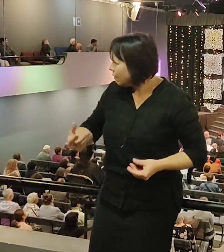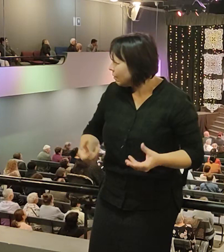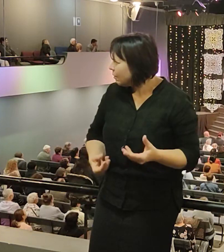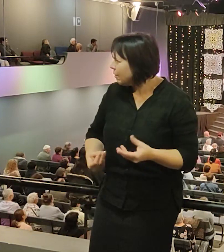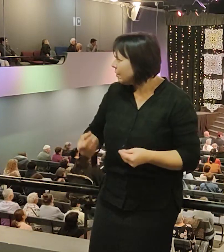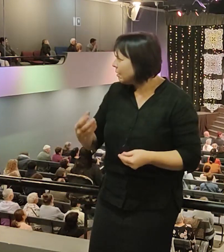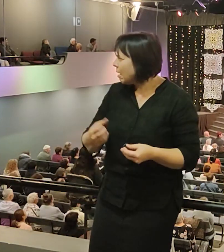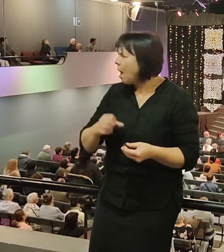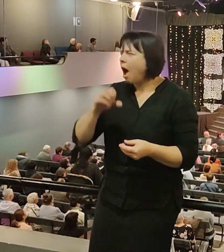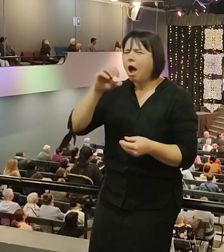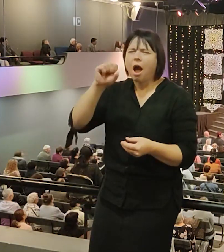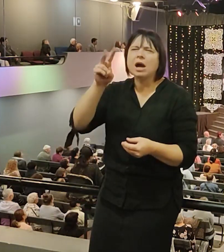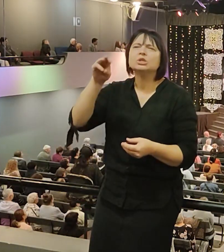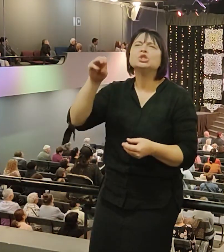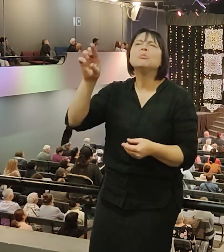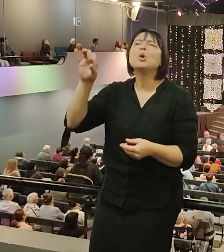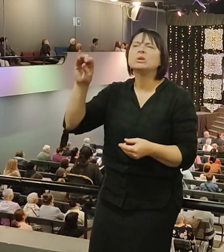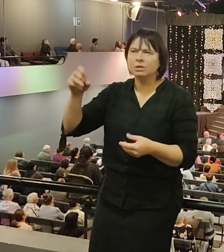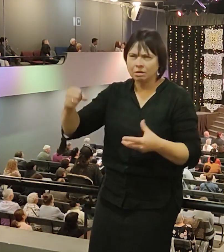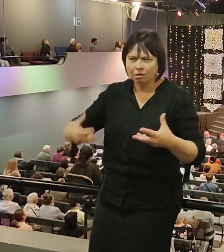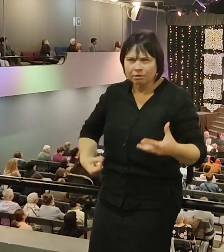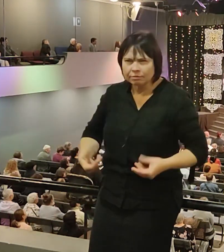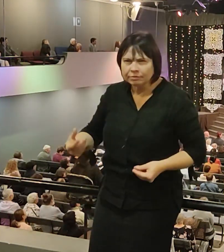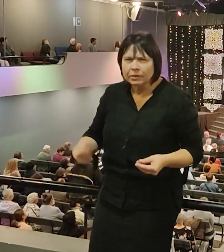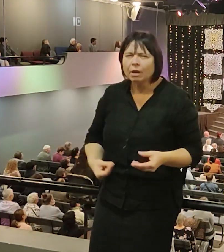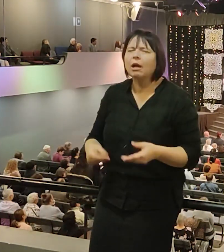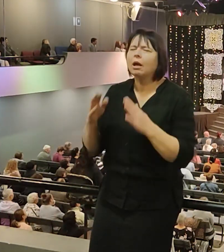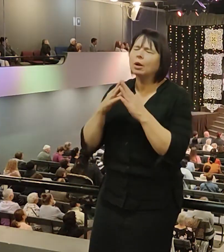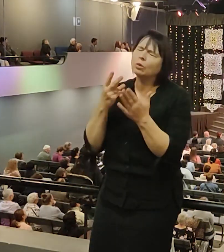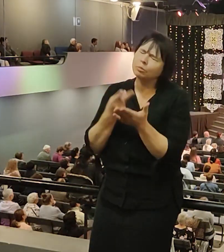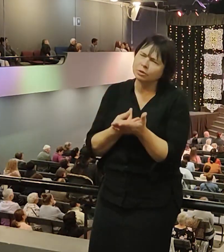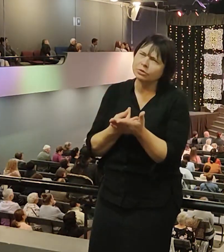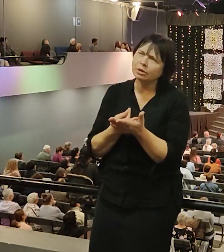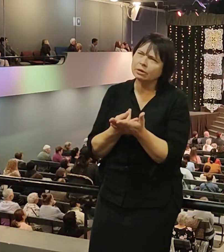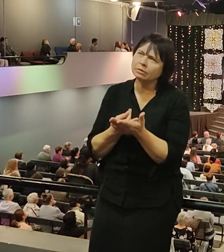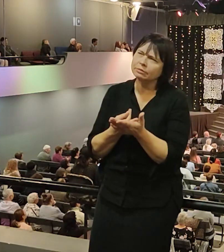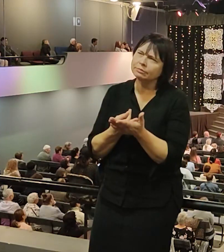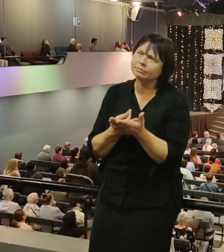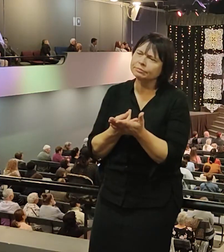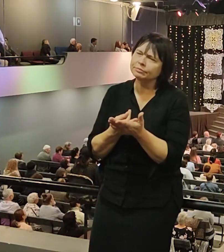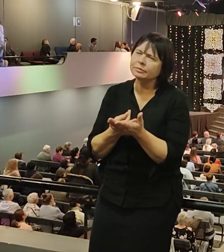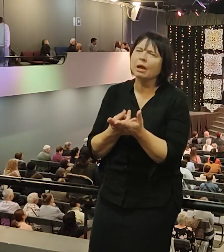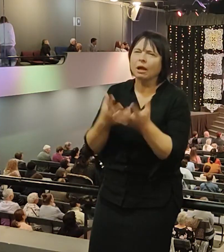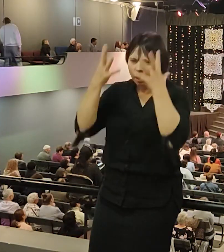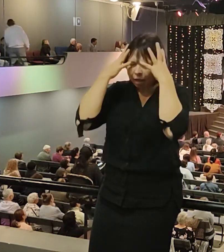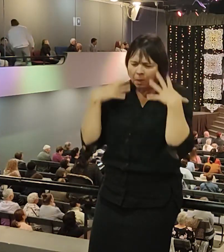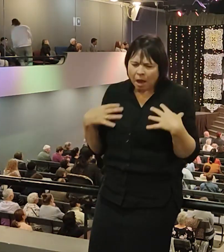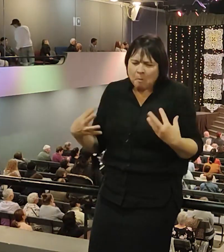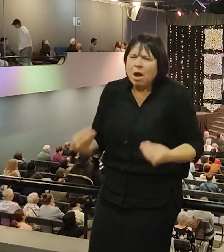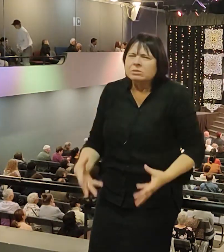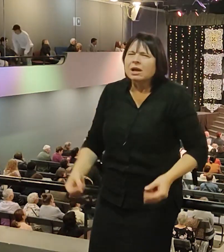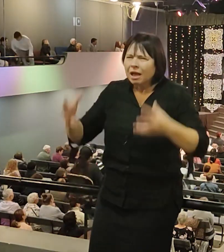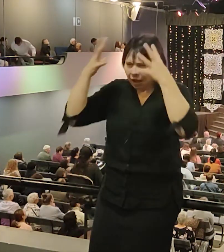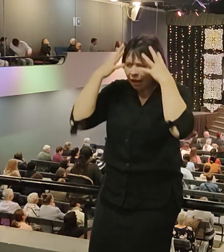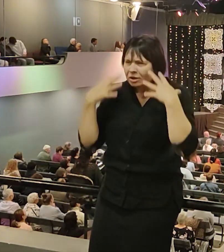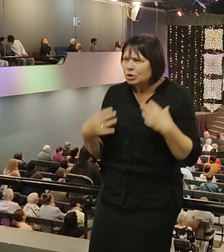Мили в день. Я лежал дома. Вы знаете, когда потеешь, потеешь, потеешь.